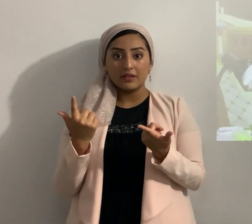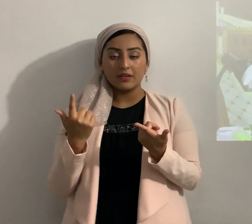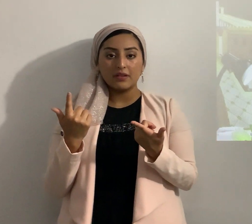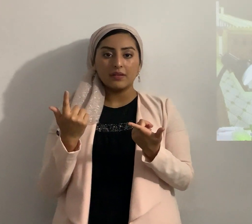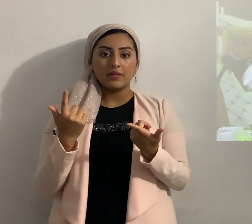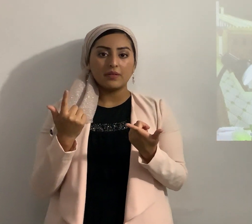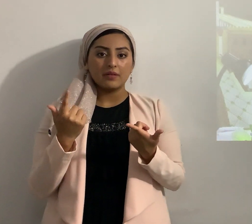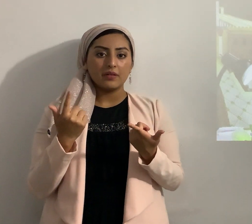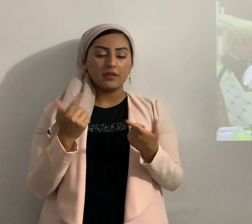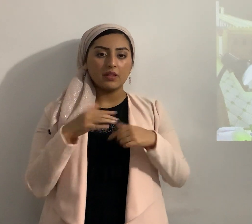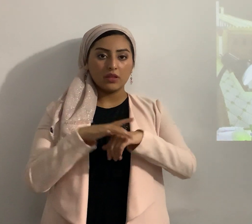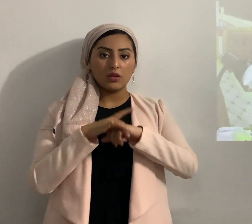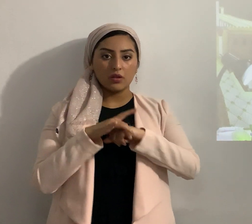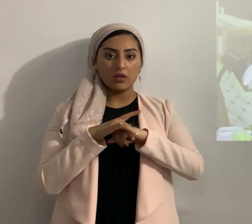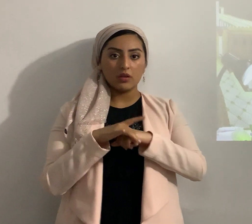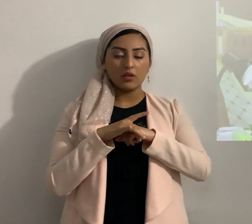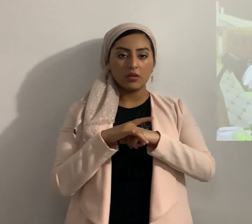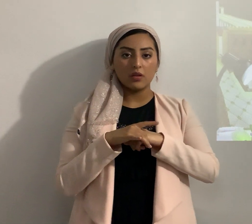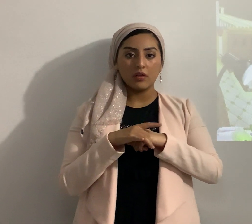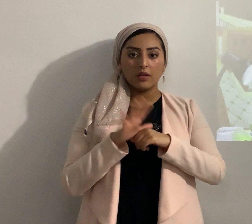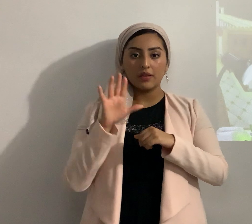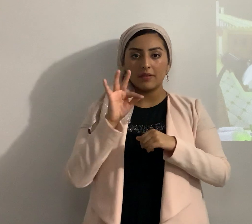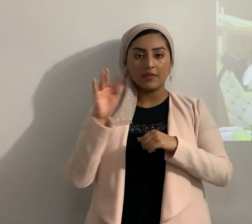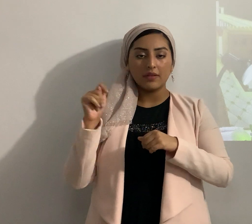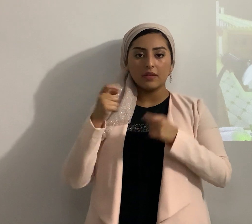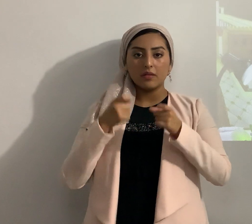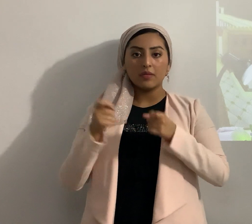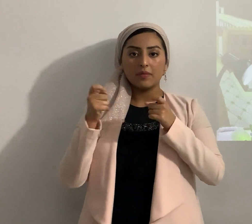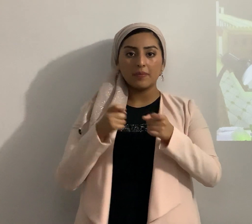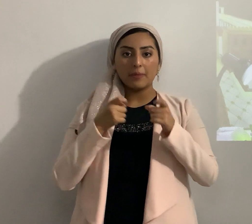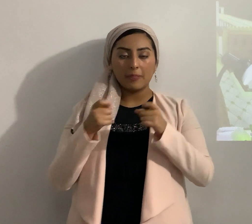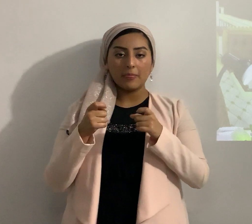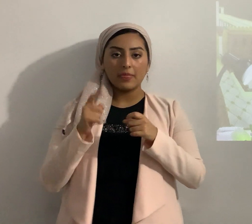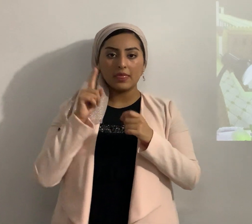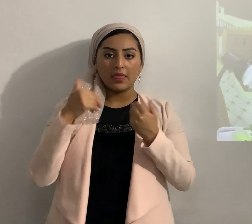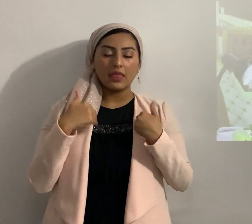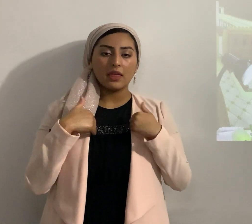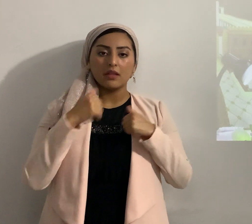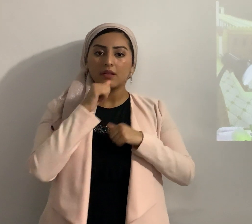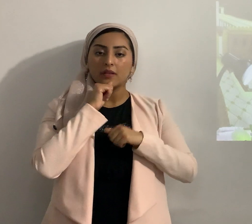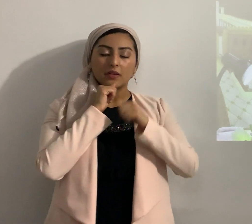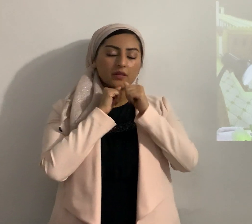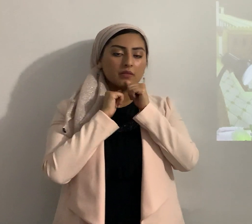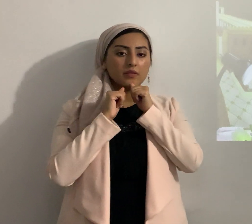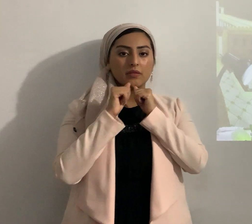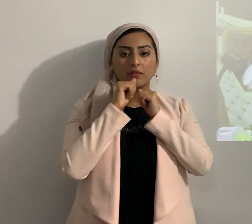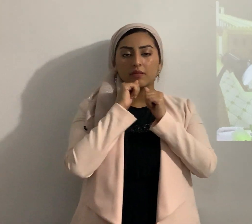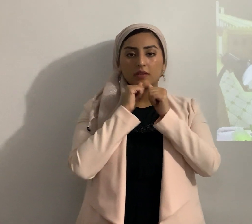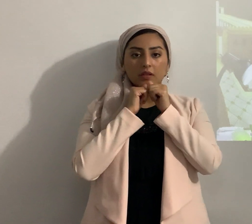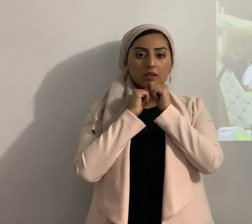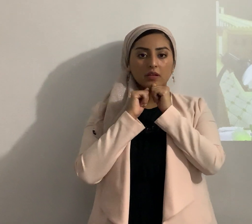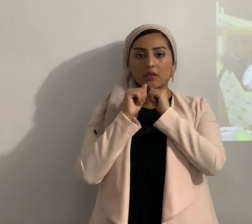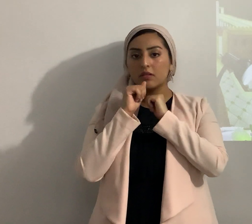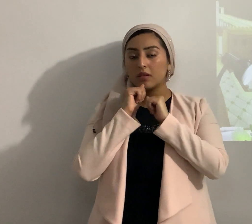la tierra que es el estrado de sus pies y él está teniendo paciencia paciencia paciencia pero él